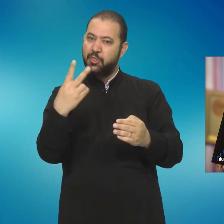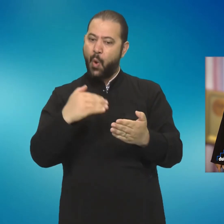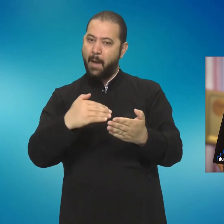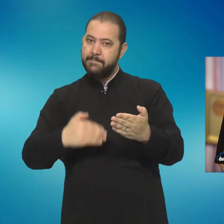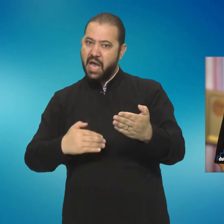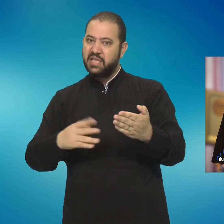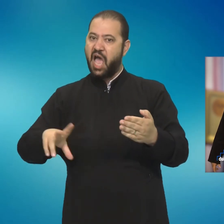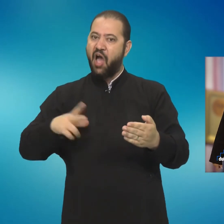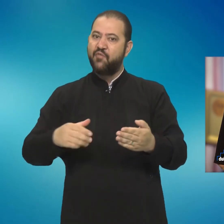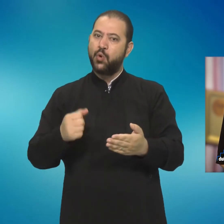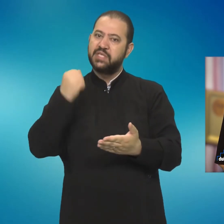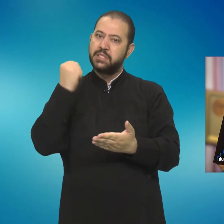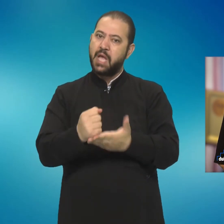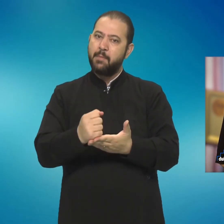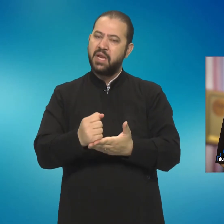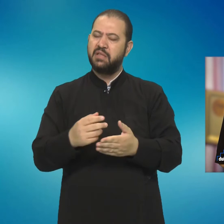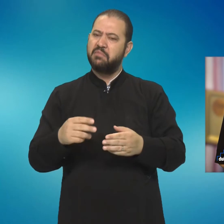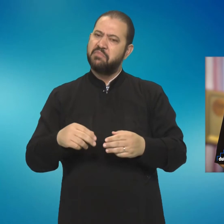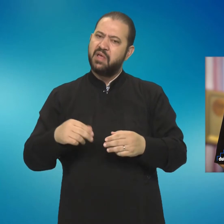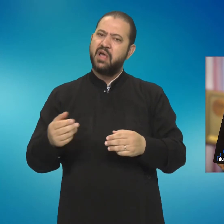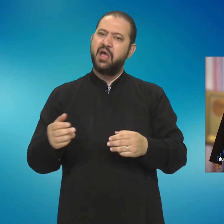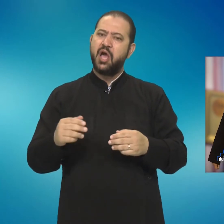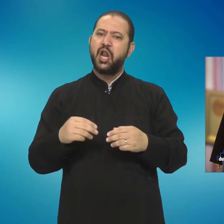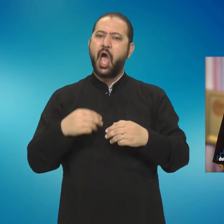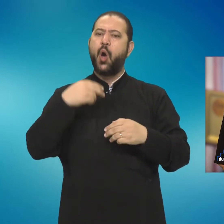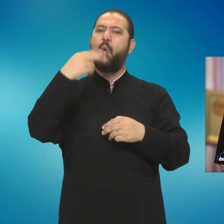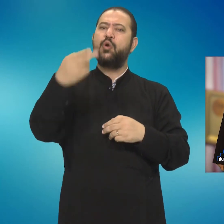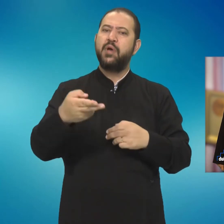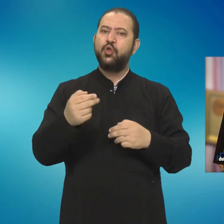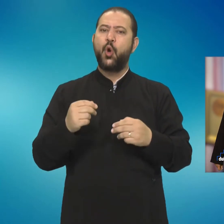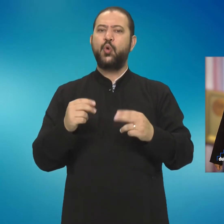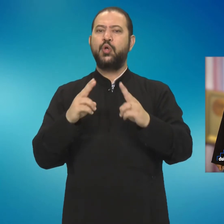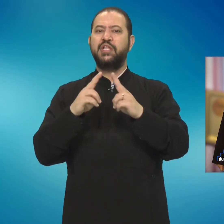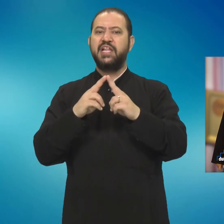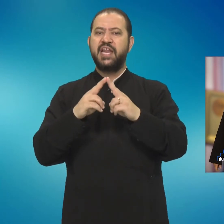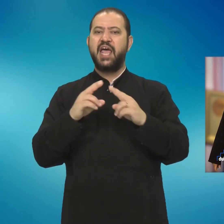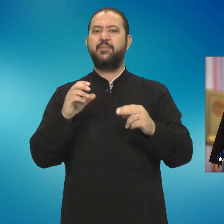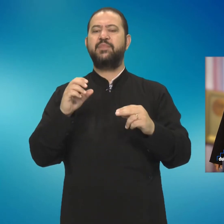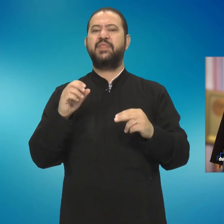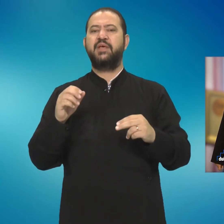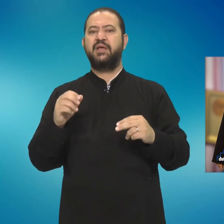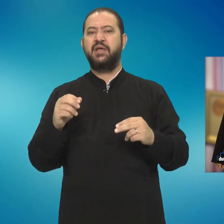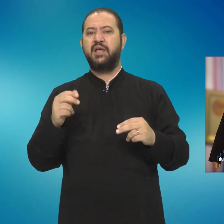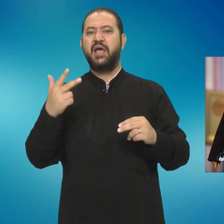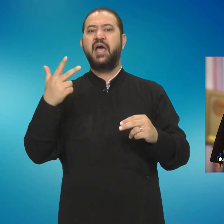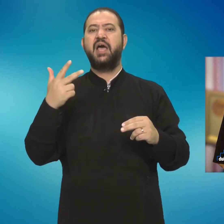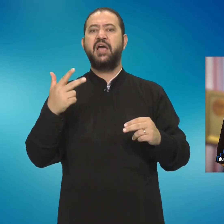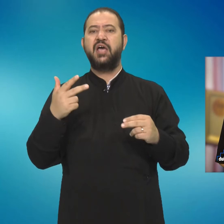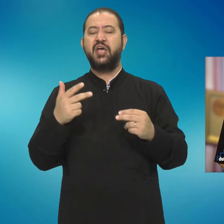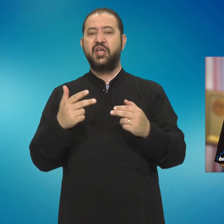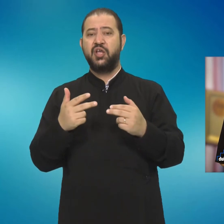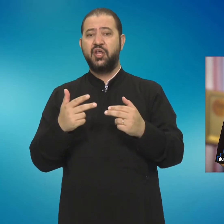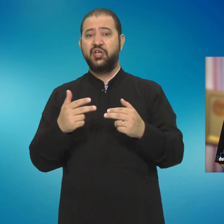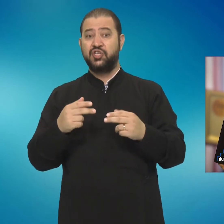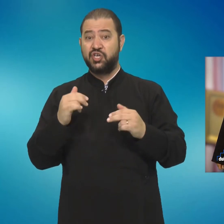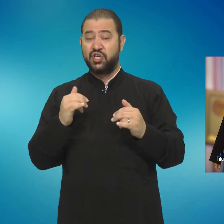a fost stabilită în următorul sinod ecumenic în anul 381 și se referă